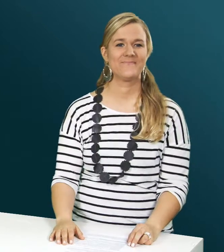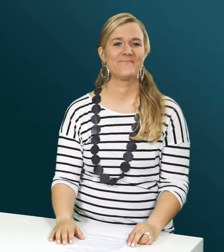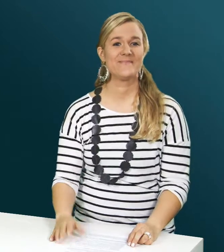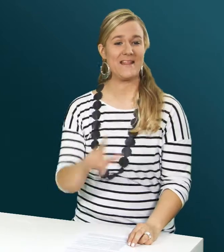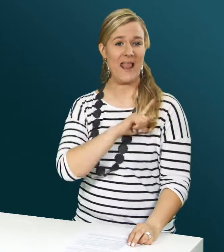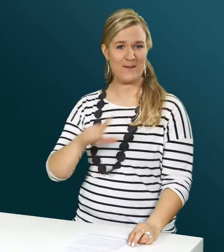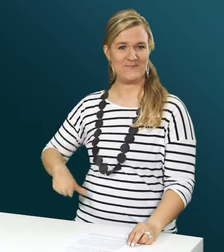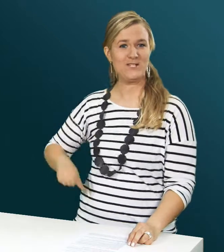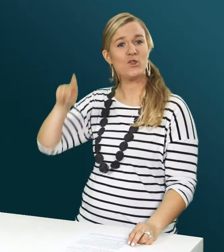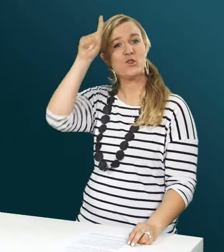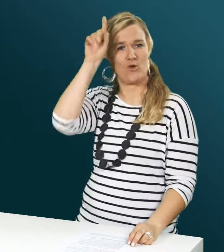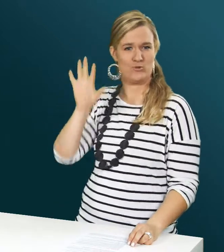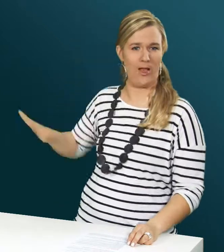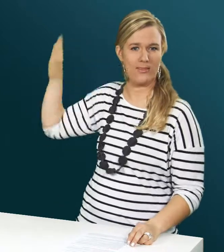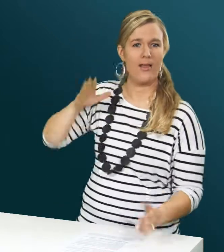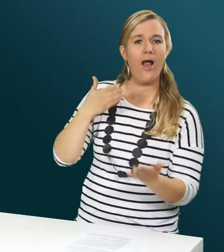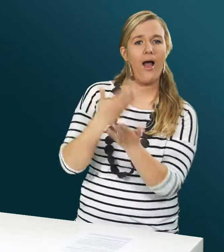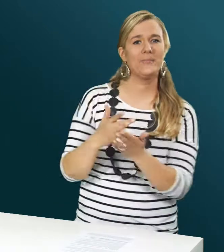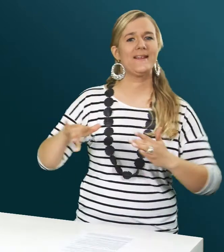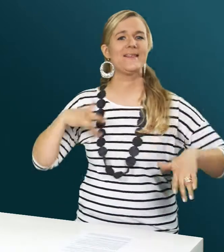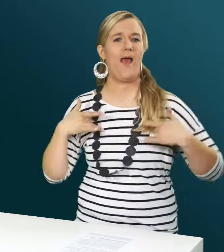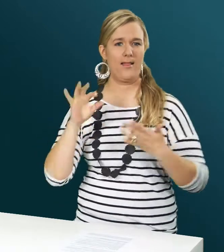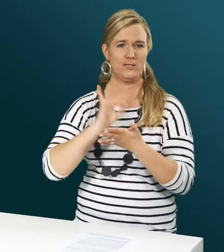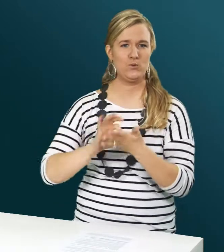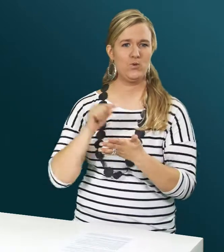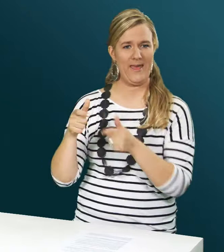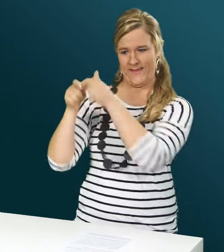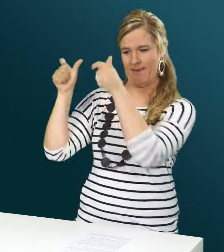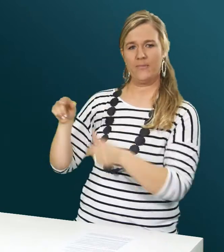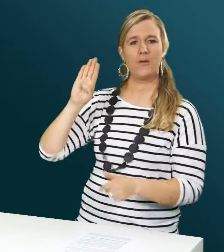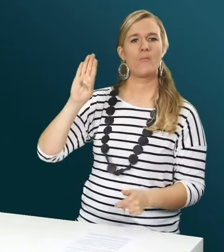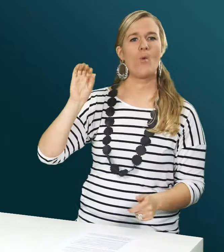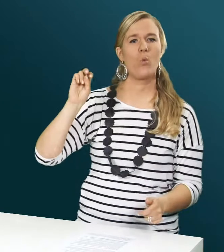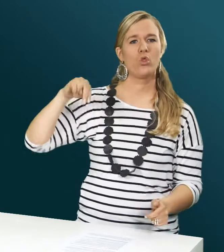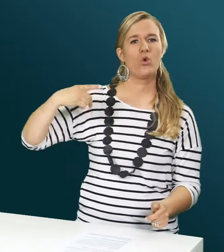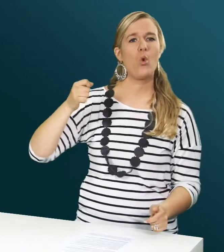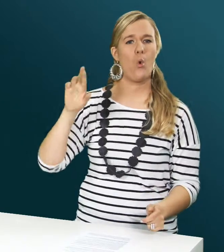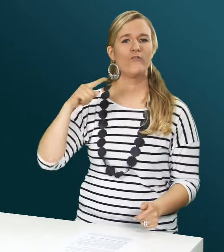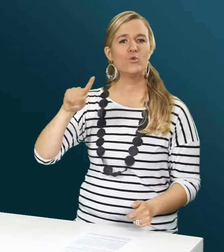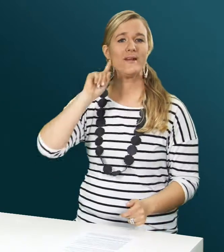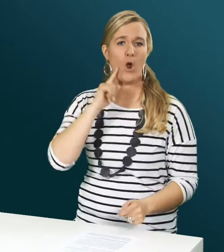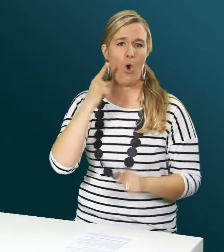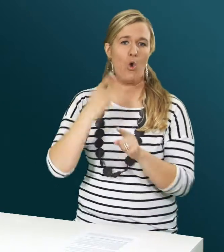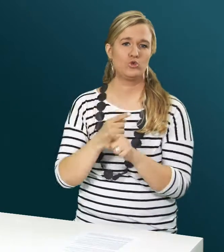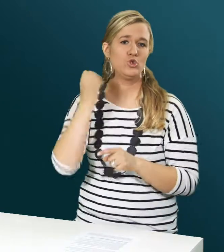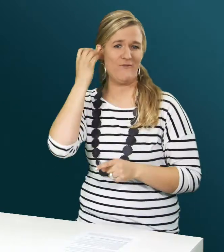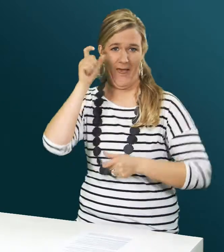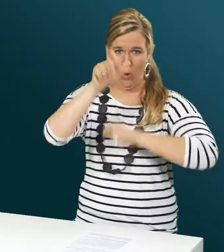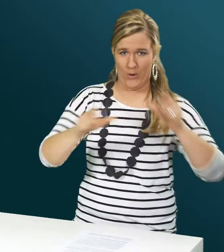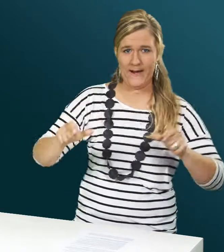In Leipzig, Deutschland, bietet die Theaterschule Bongord eine Schauspielausbildung für Gehörlose und Schwerhörige